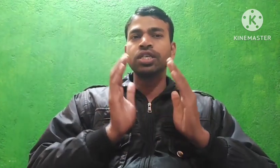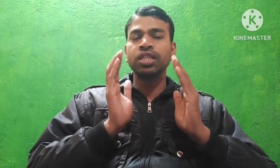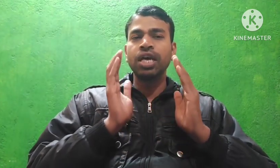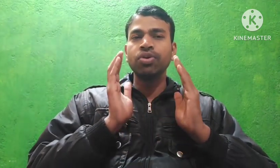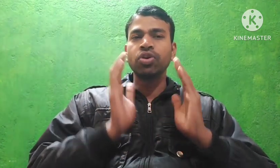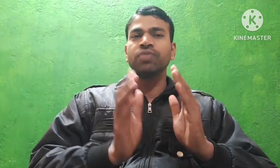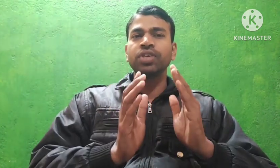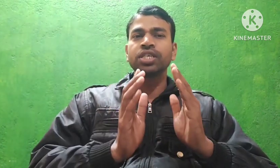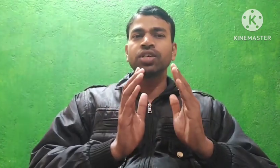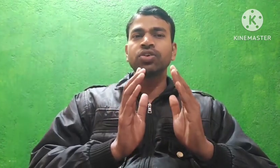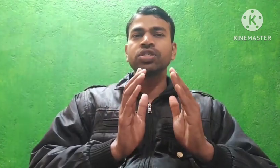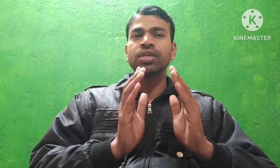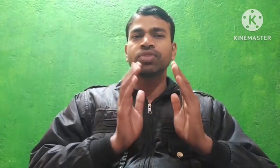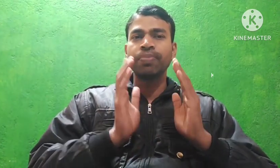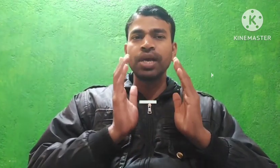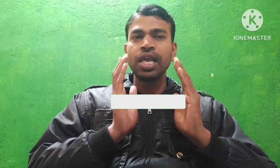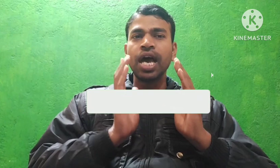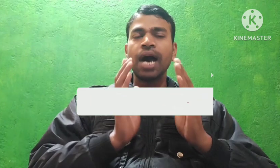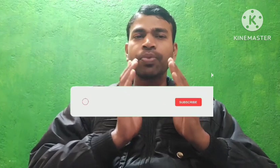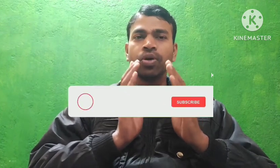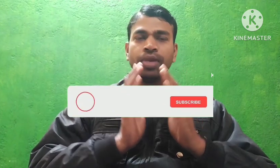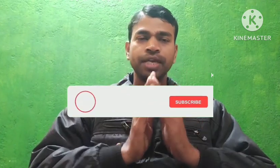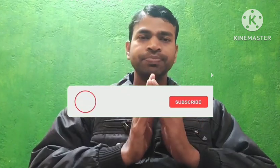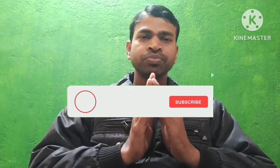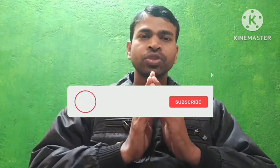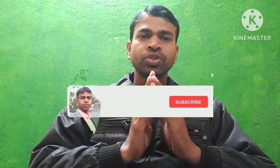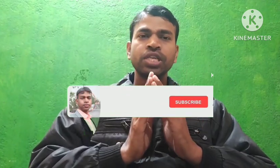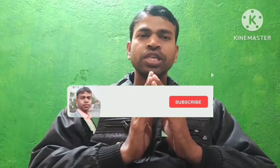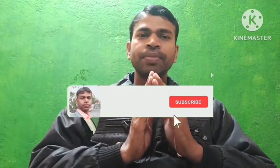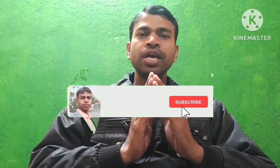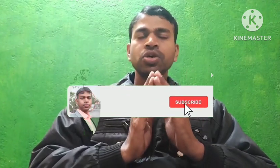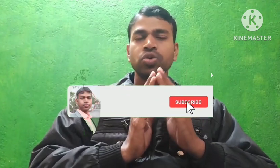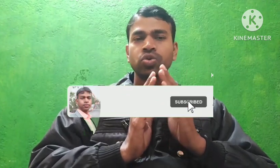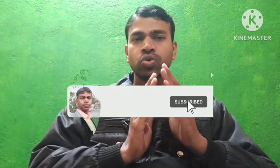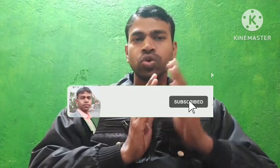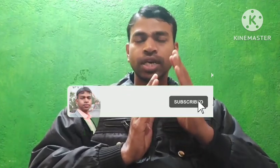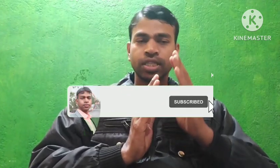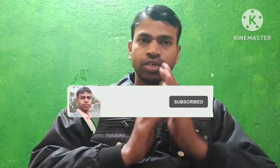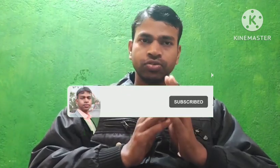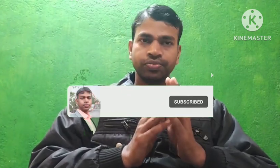जितना भी नोटिफिकेशन हो सबसे पहले आपको मिले तो चलिए मैं शुरू करता हूँ